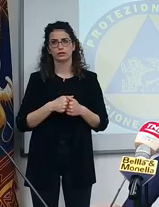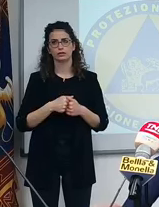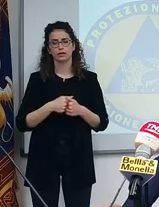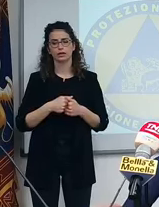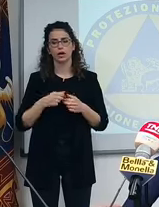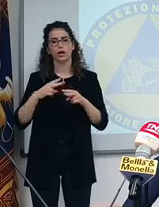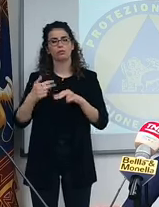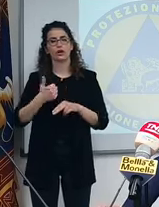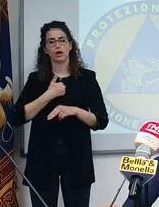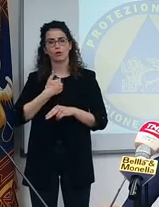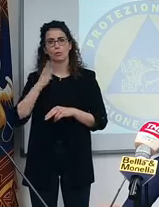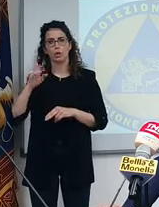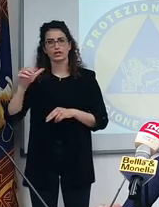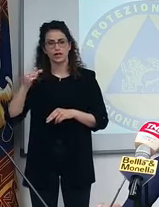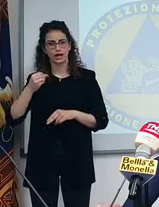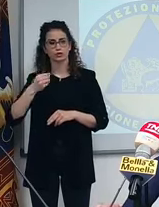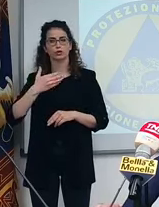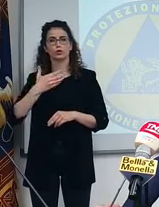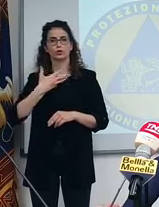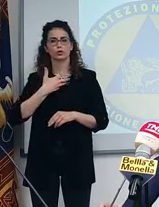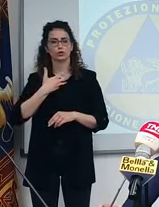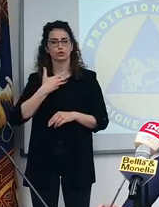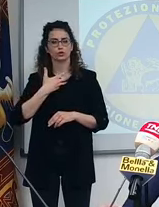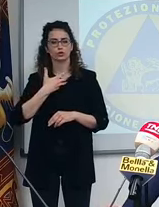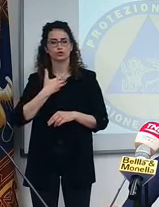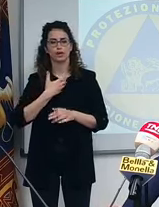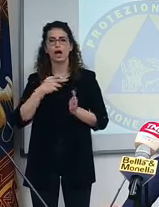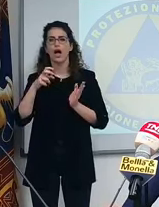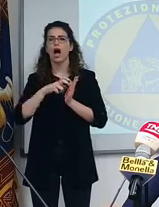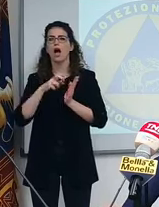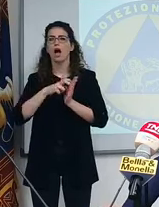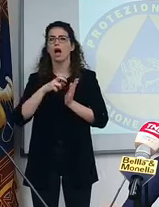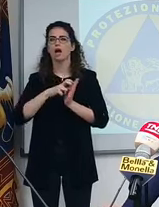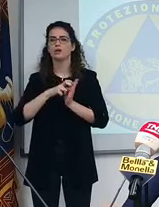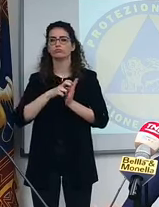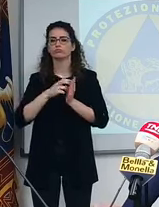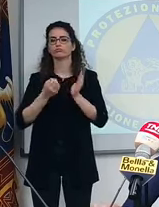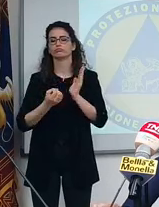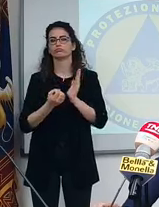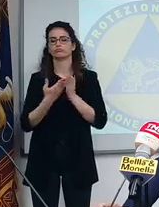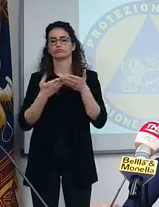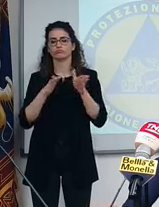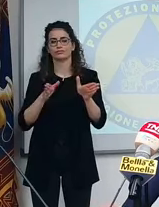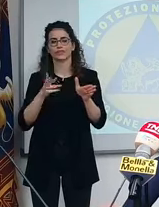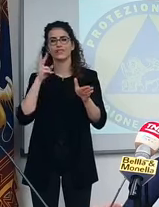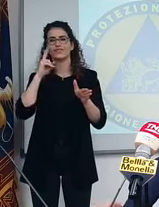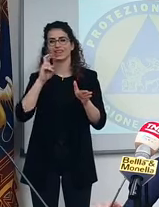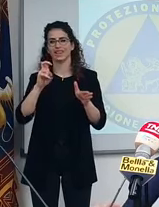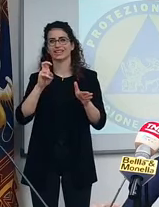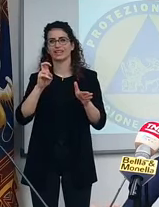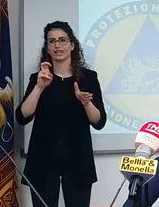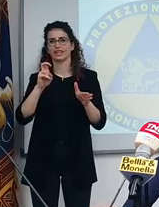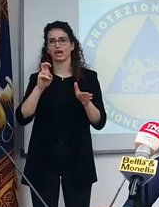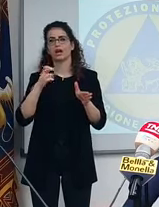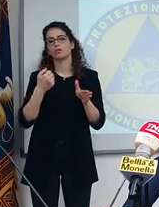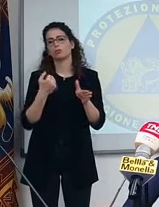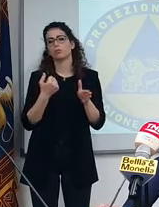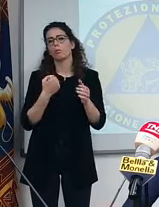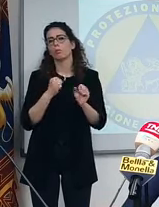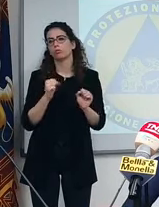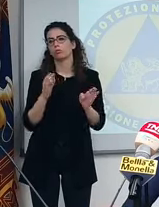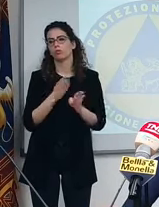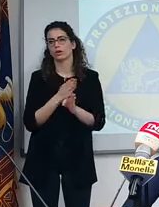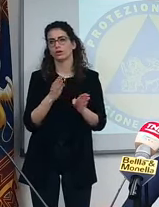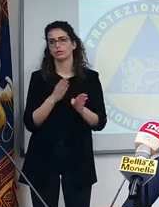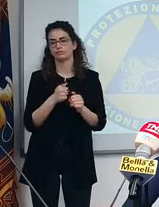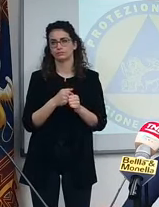Bolzano farà un'applicazione sul telefonino, si aprirà una schermata verde e con quello uno fa quello che vuole. Basterà